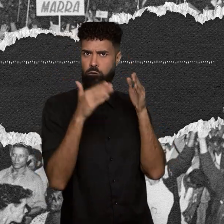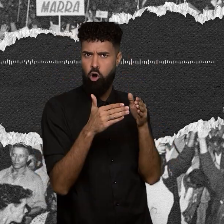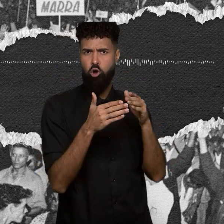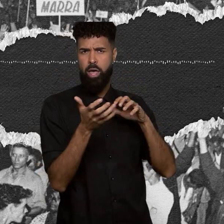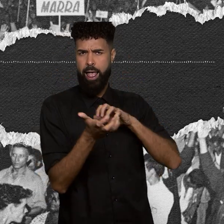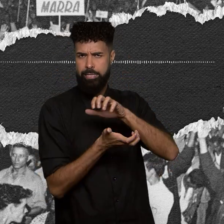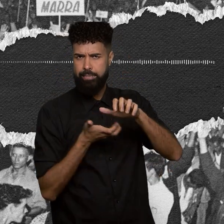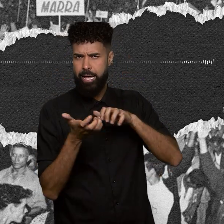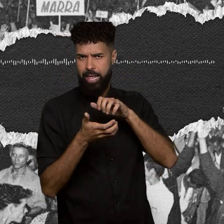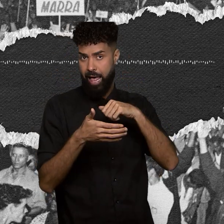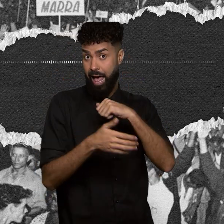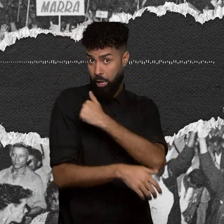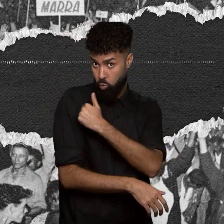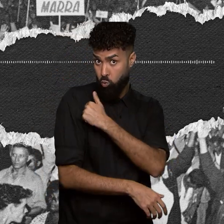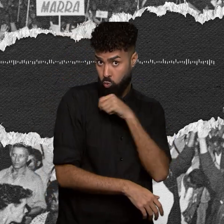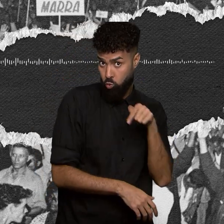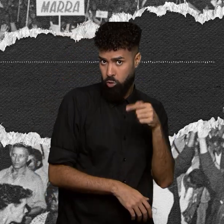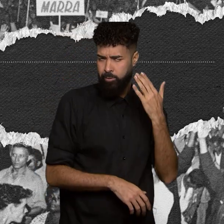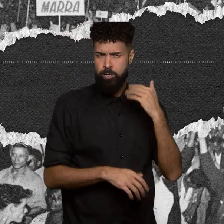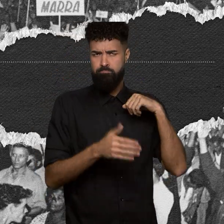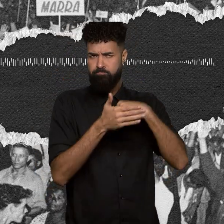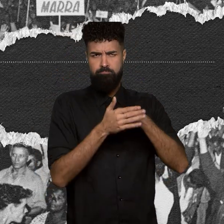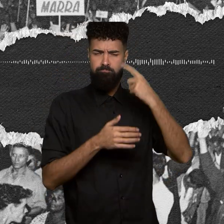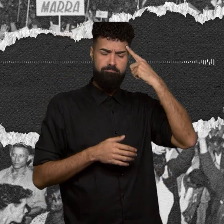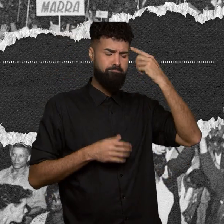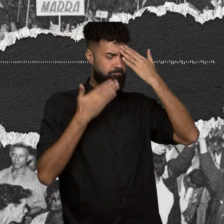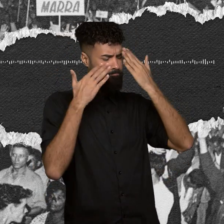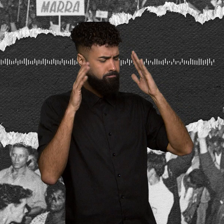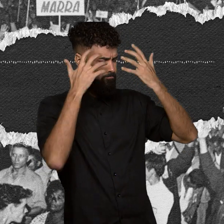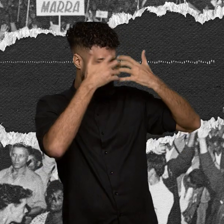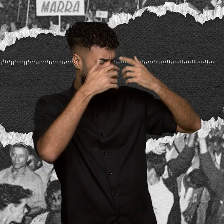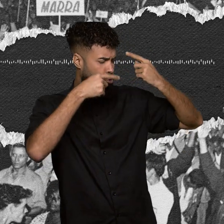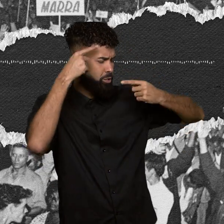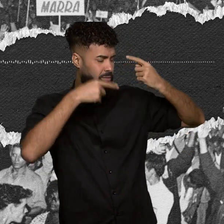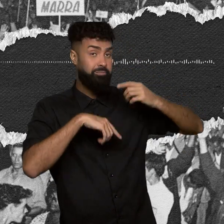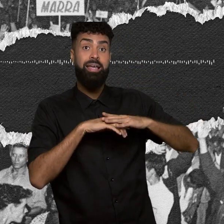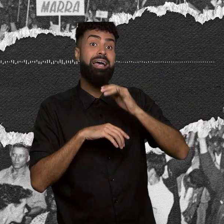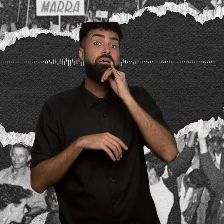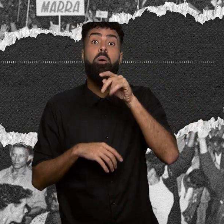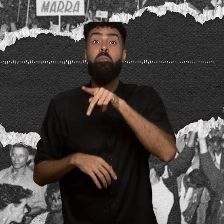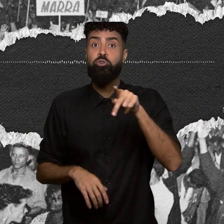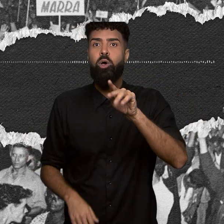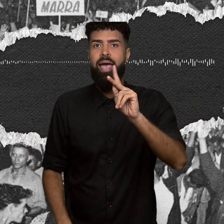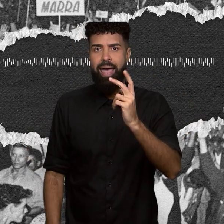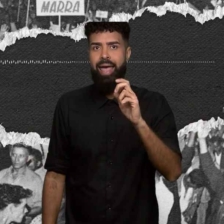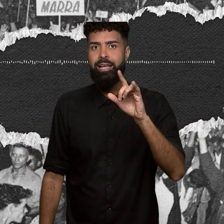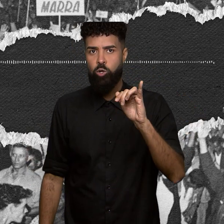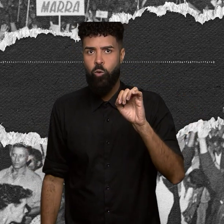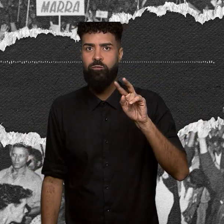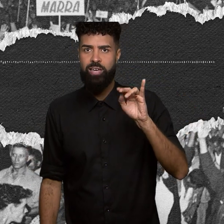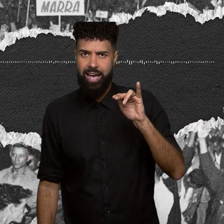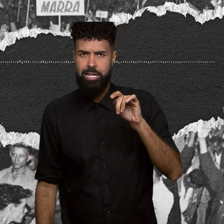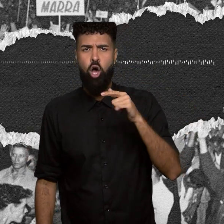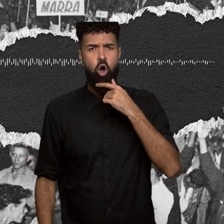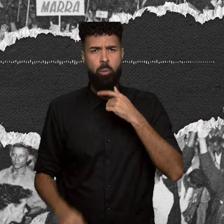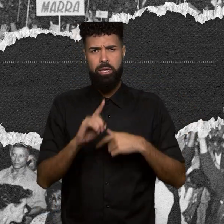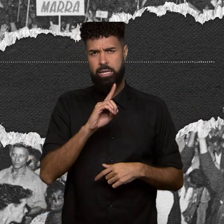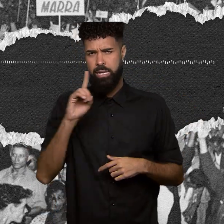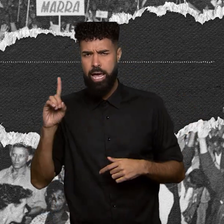pelos alunos, extremamente politizado, O professor Hélio Viana, que era uma pessoa de direita super conservadora,